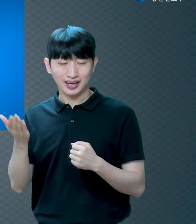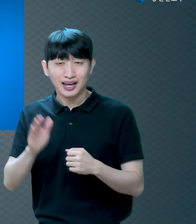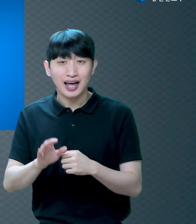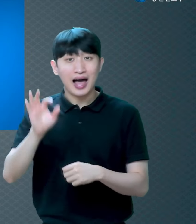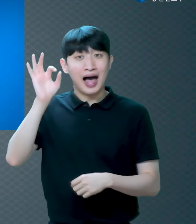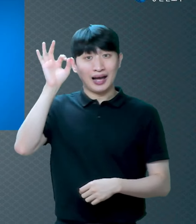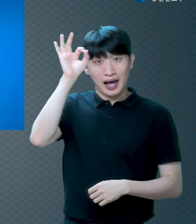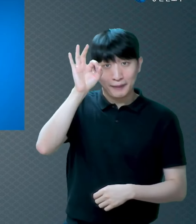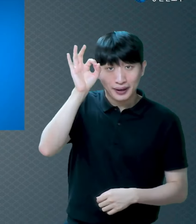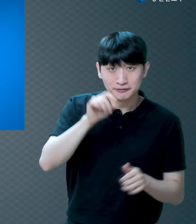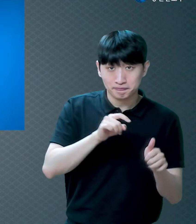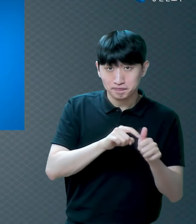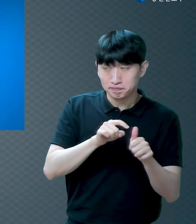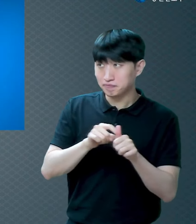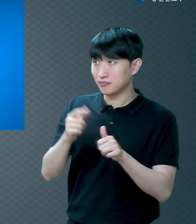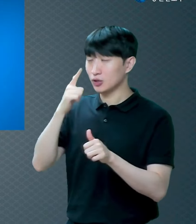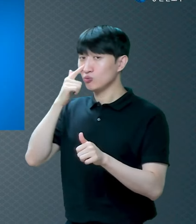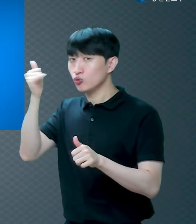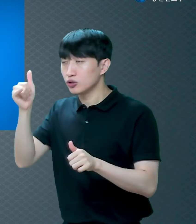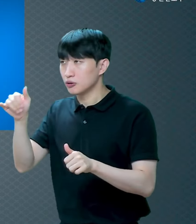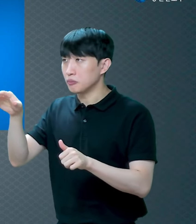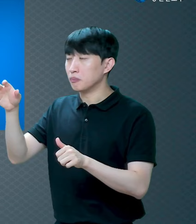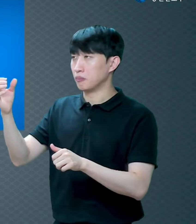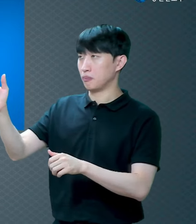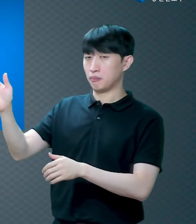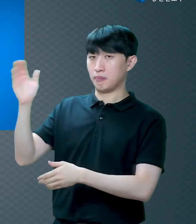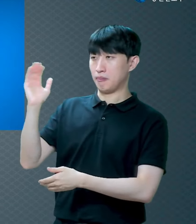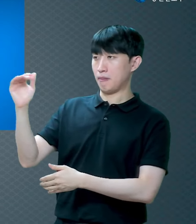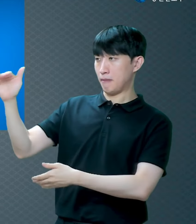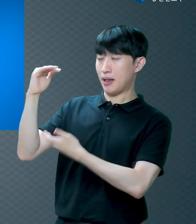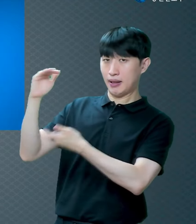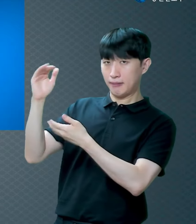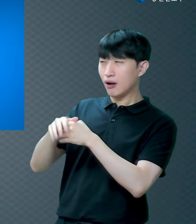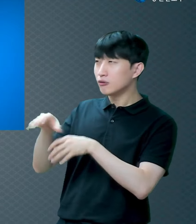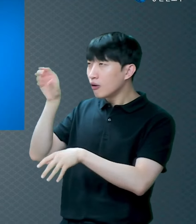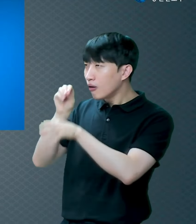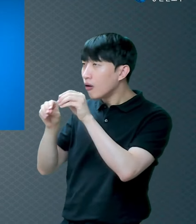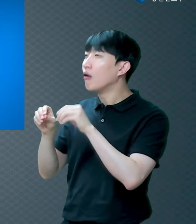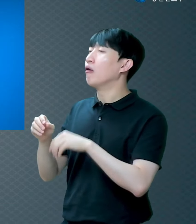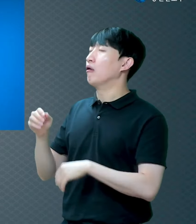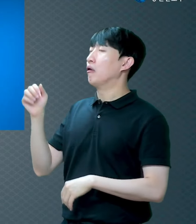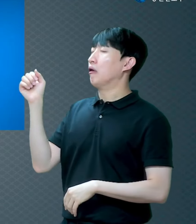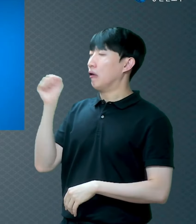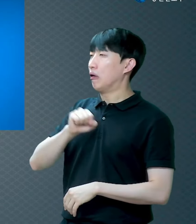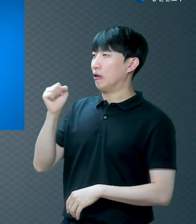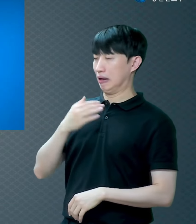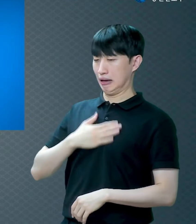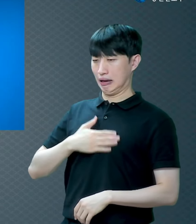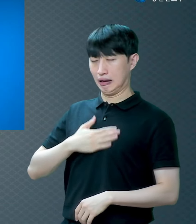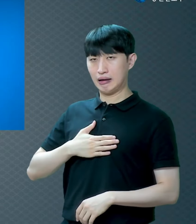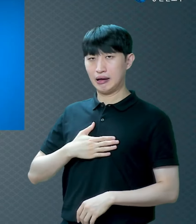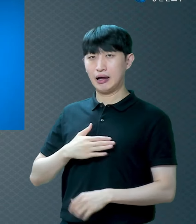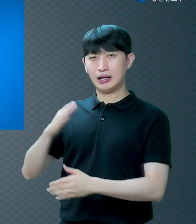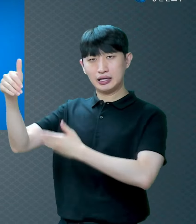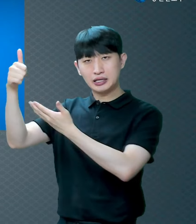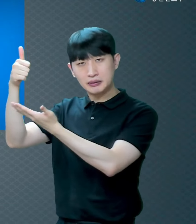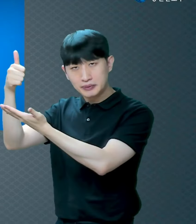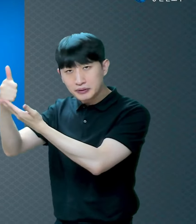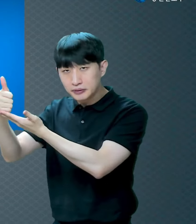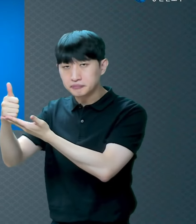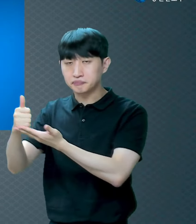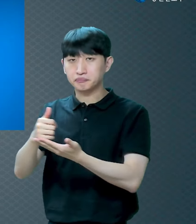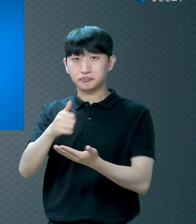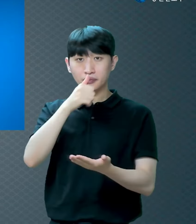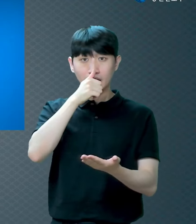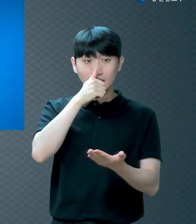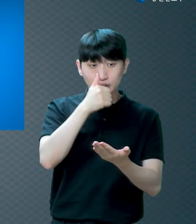하나님이 죄를 지은 사람을 용서해 주시는 방법이 이거구나 아벨이 알았어요